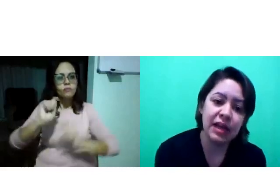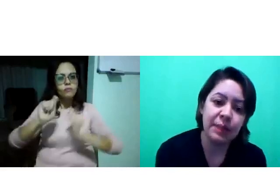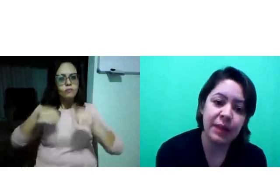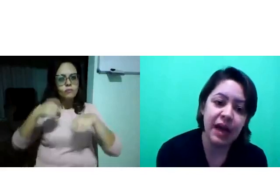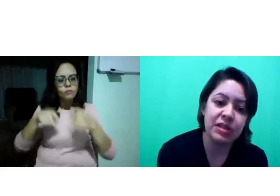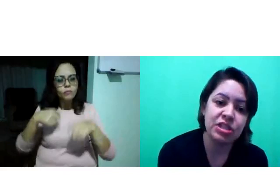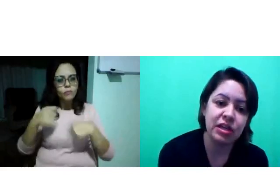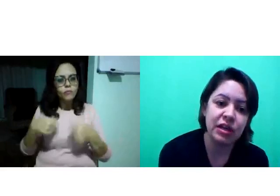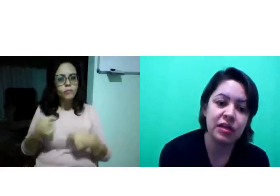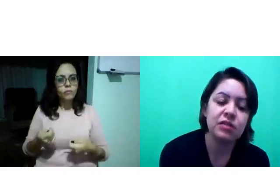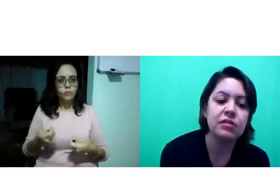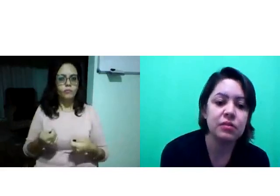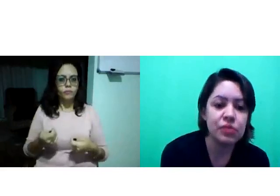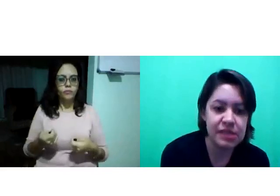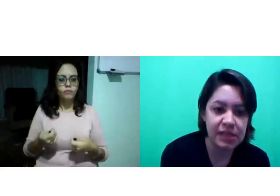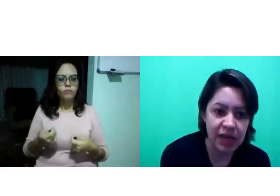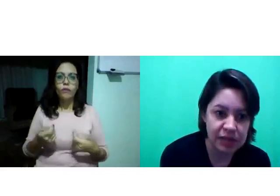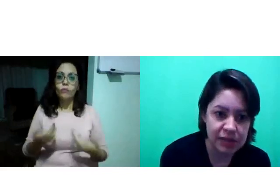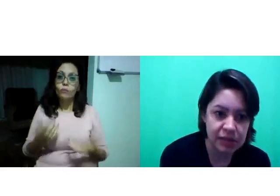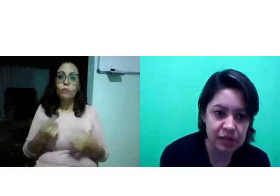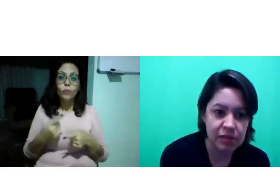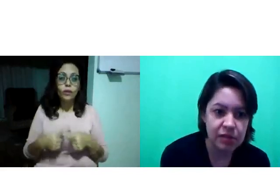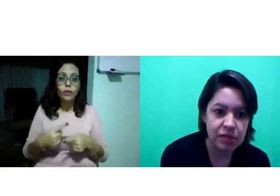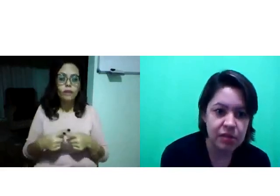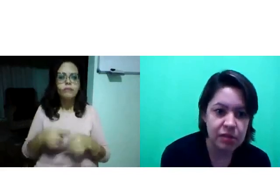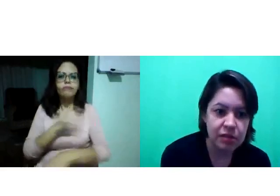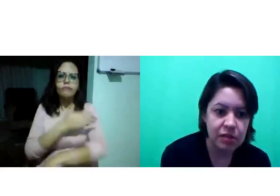exercitar a prática dos sinais.